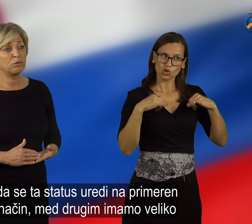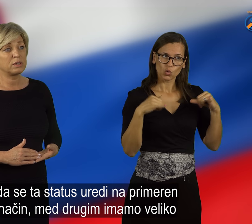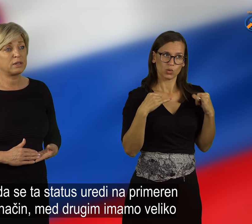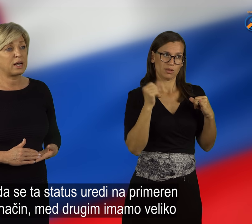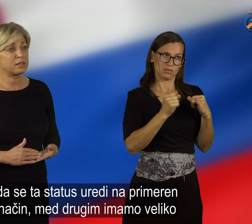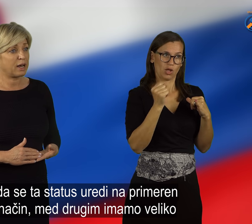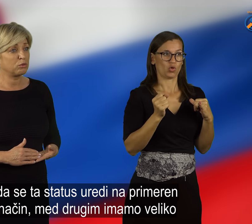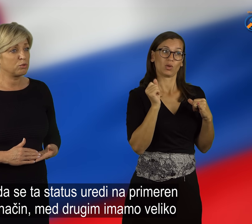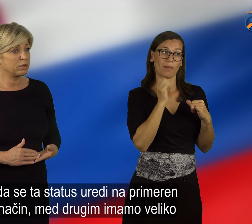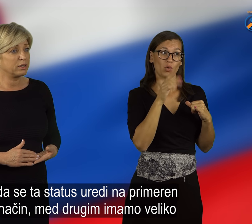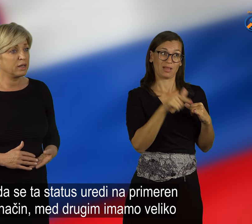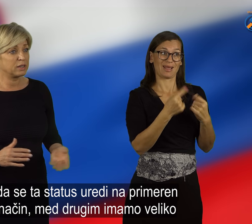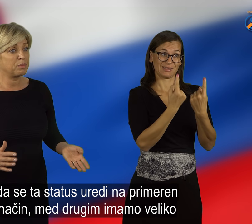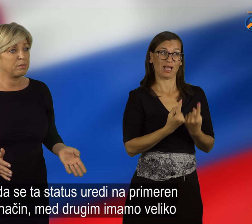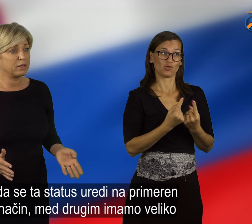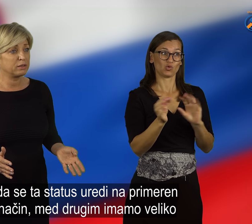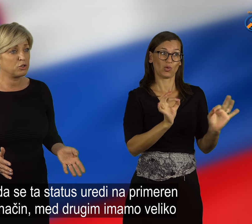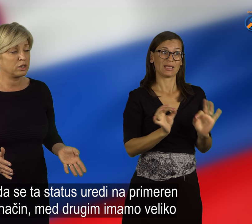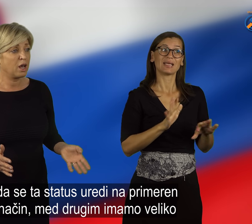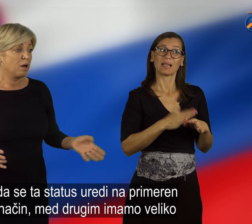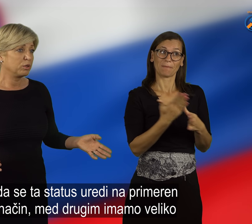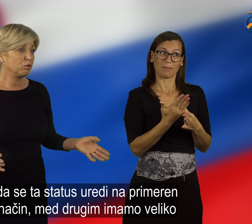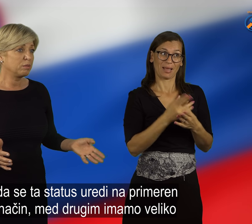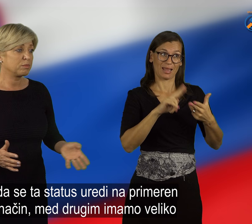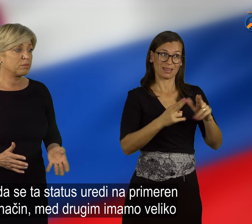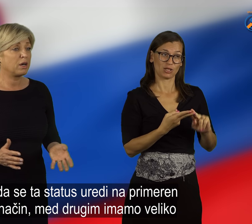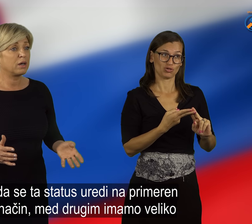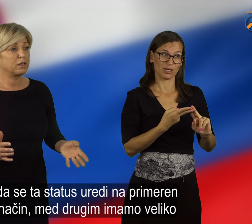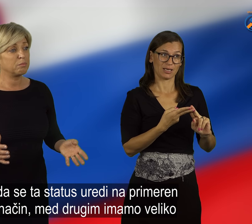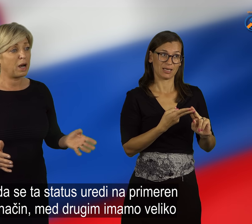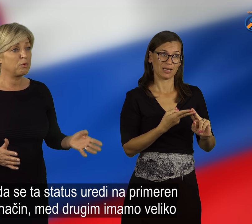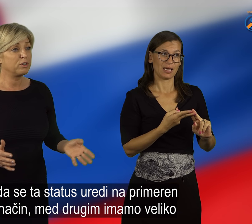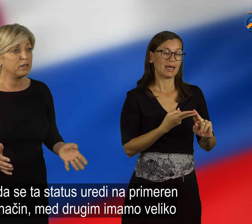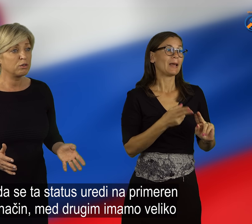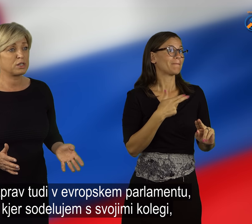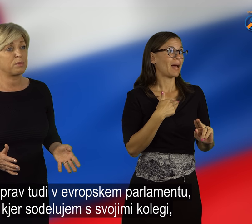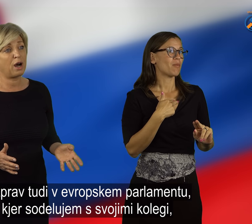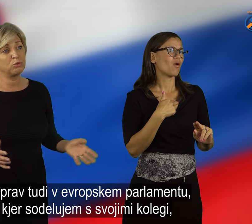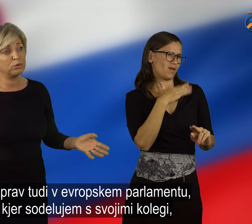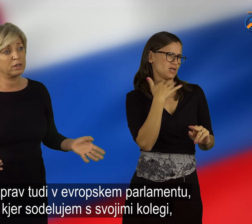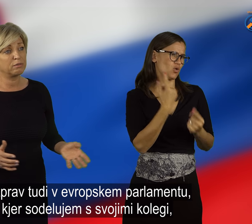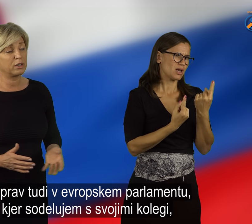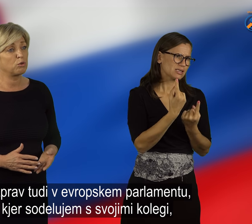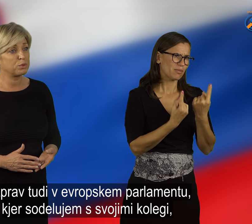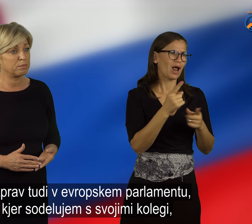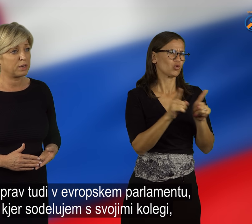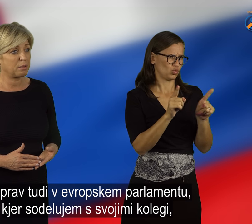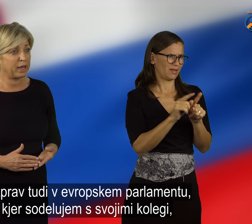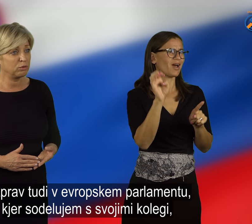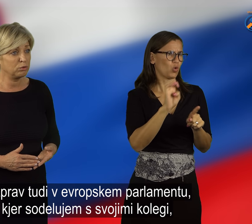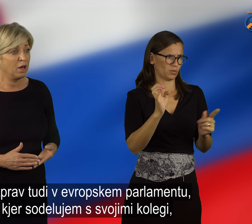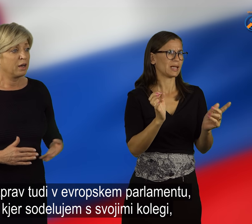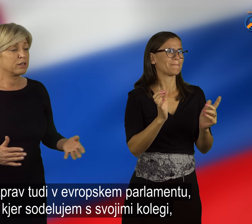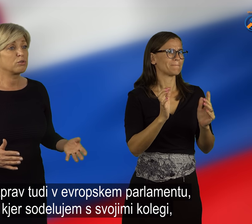zato da se ta status uredi na primeren način. Med drugim, imamo veliko razprav tudi v Evropskem